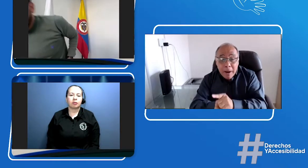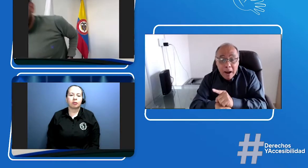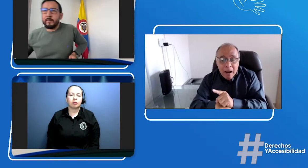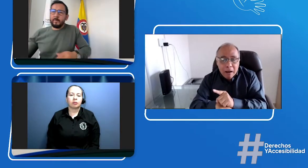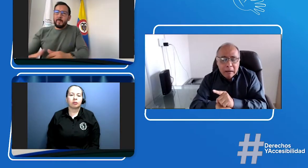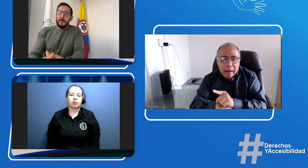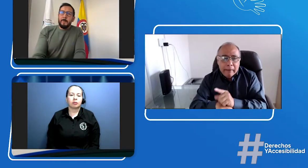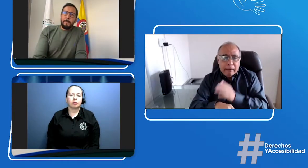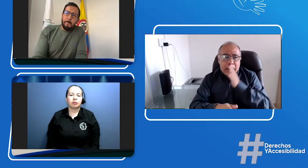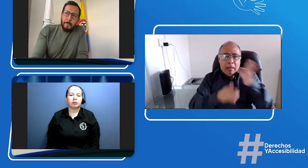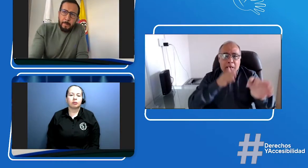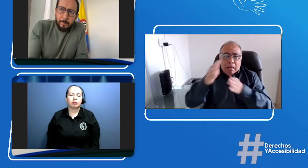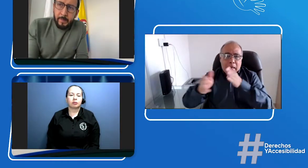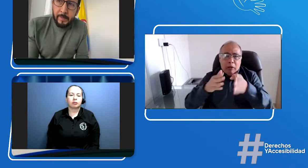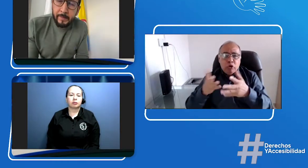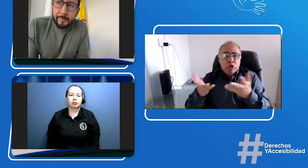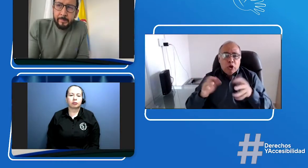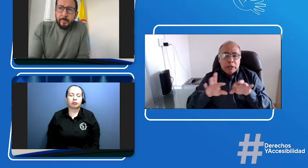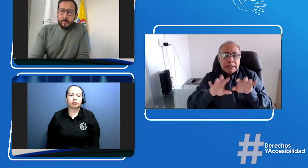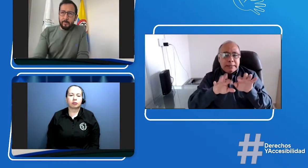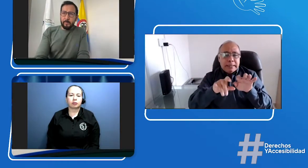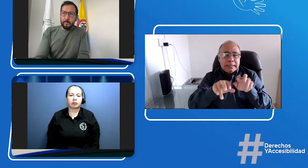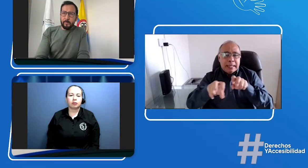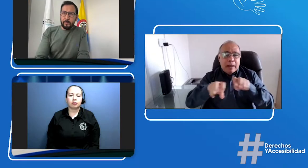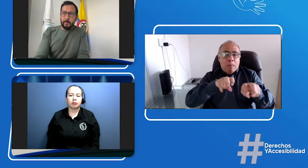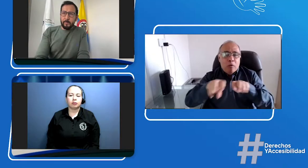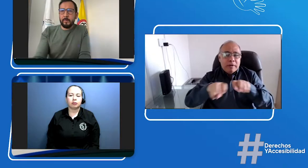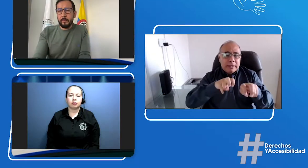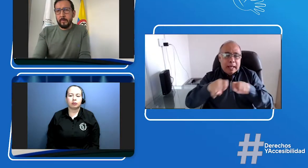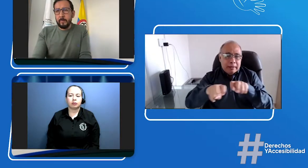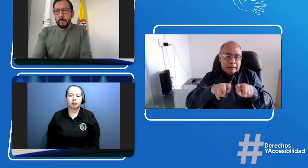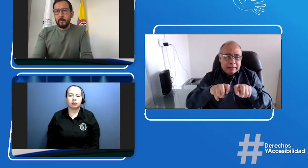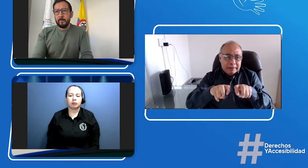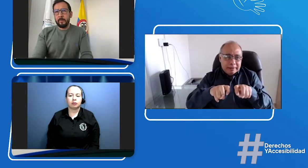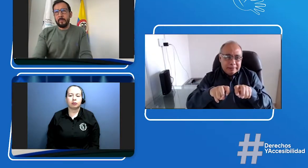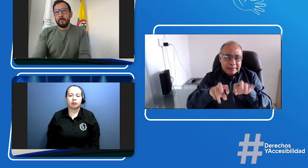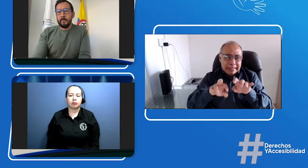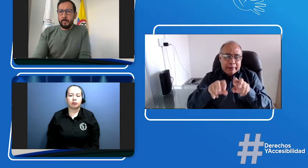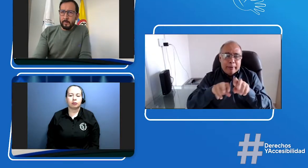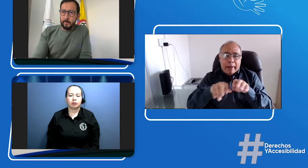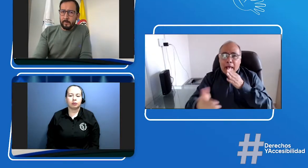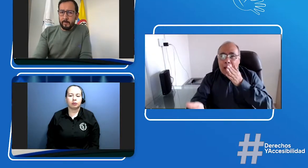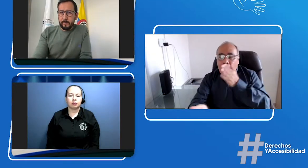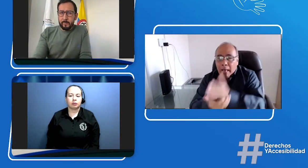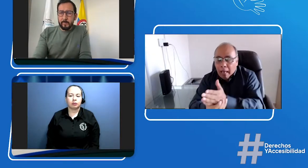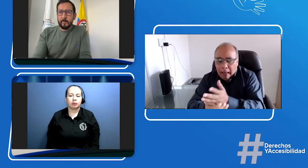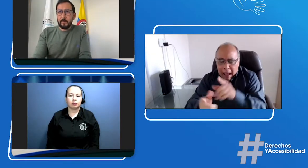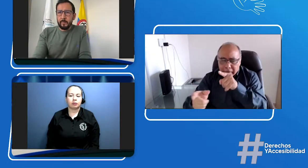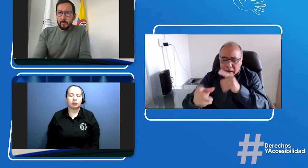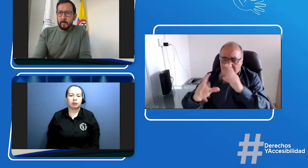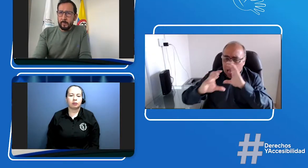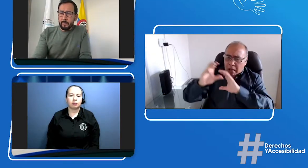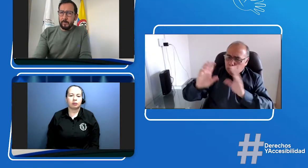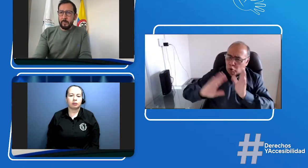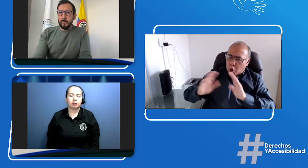este tema de inmediato. Dijeron, bueno, a qué centro, secretarías de movilidad me puedo